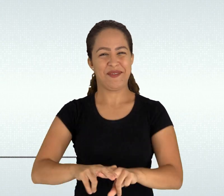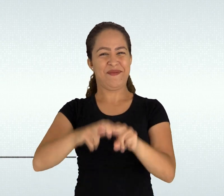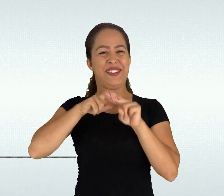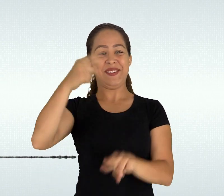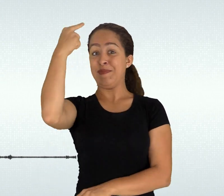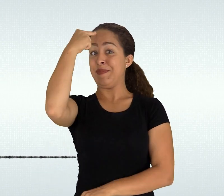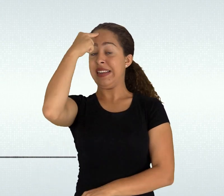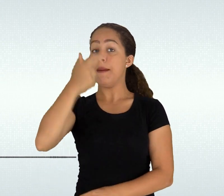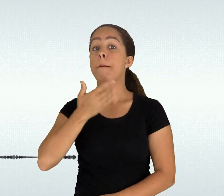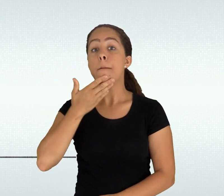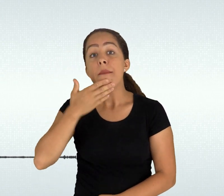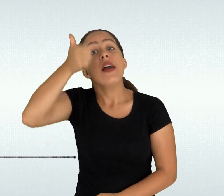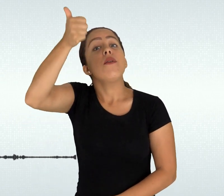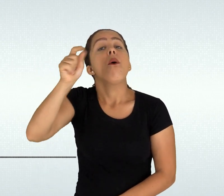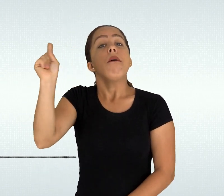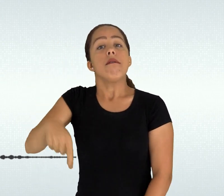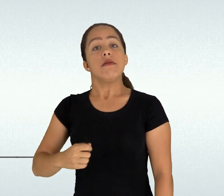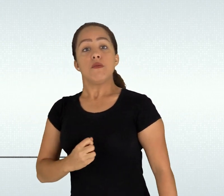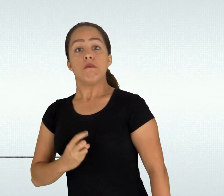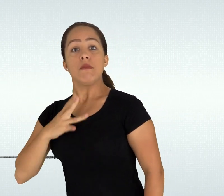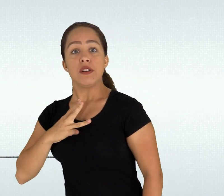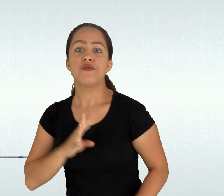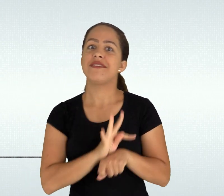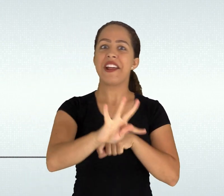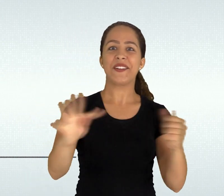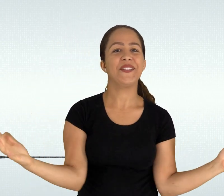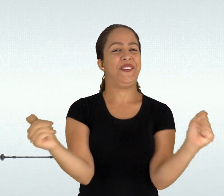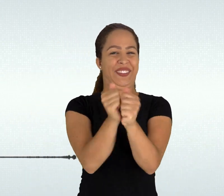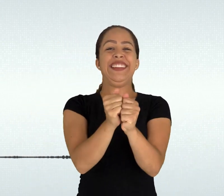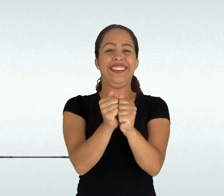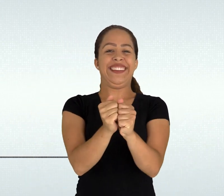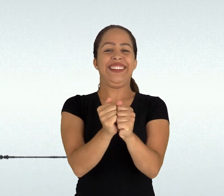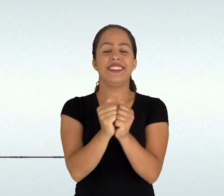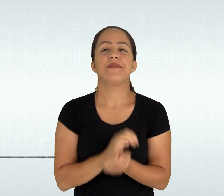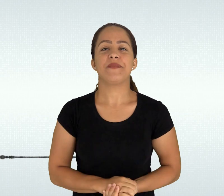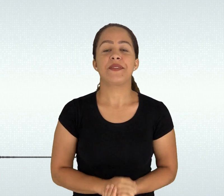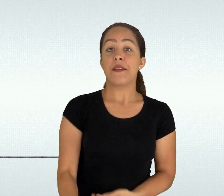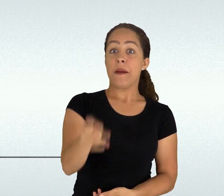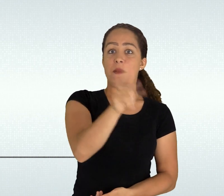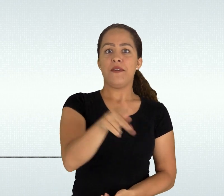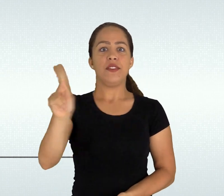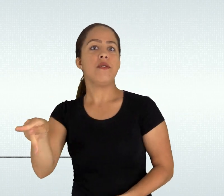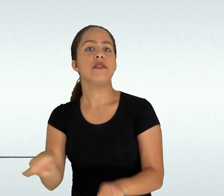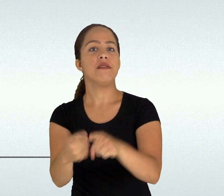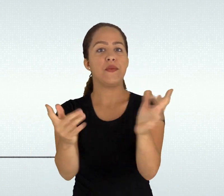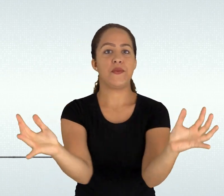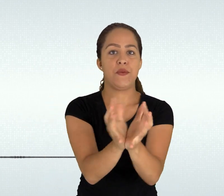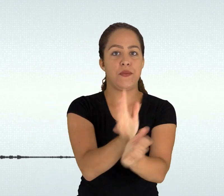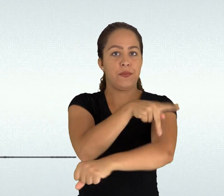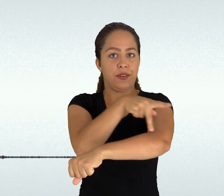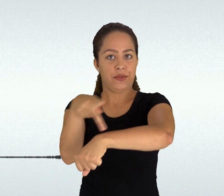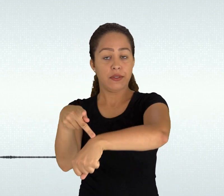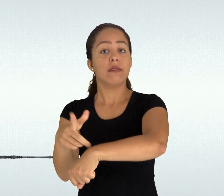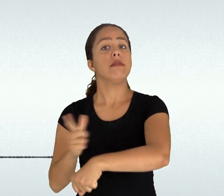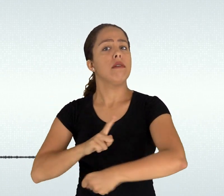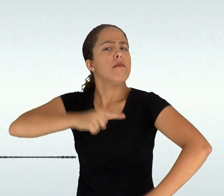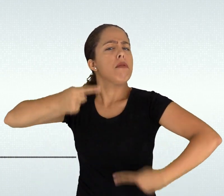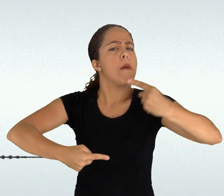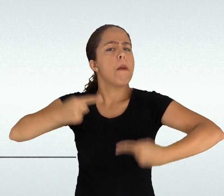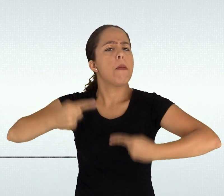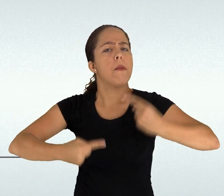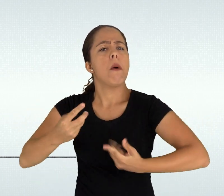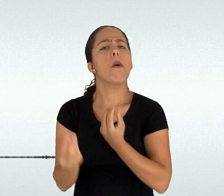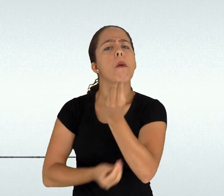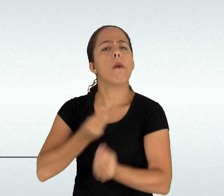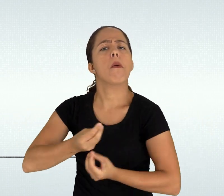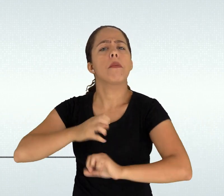prática questionamentos acerca da real função do ensino médio integrado entre docentes